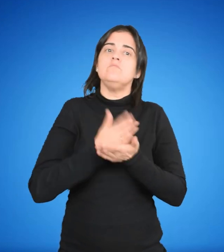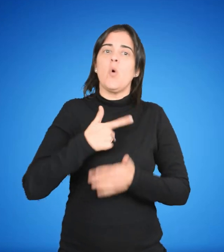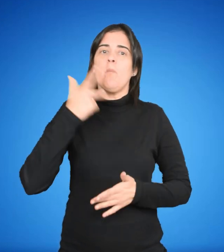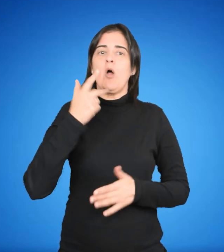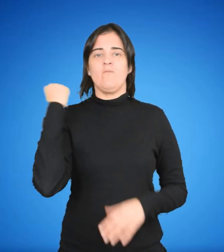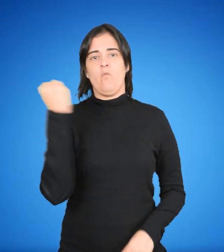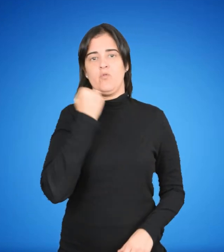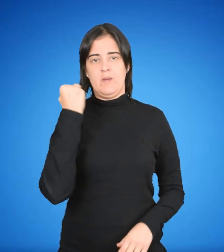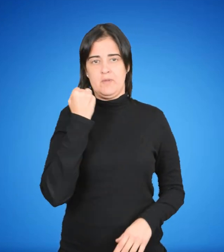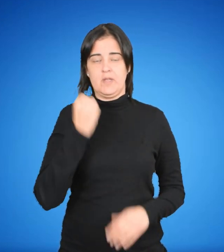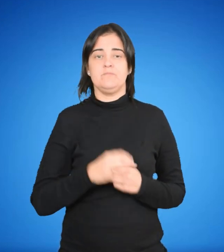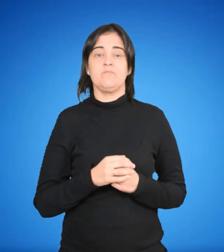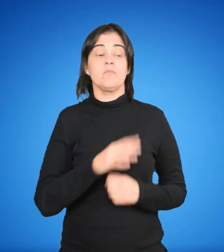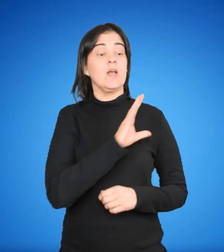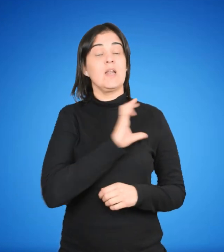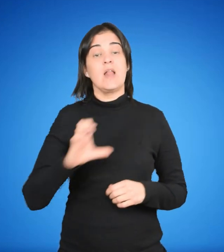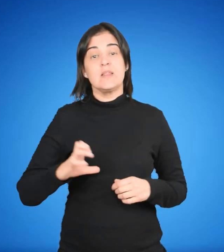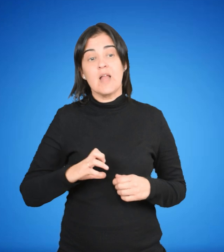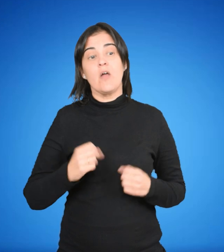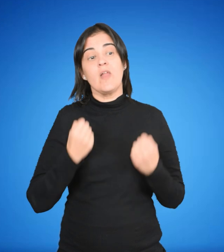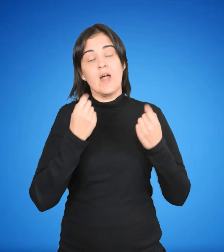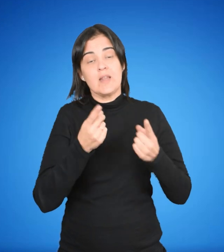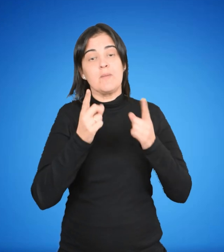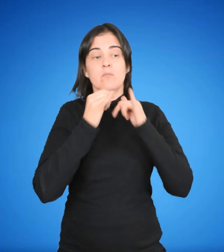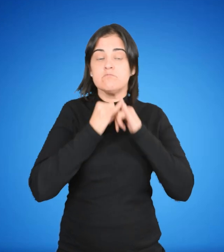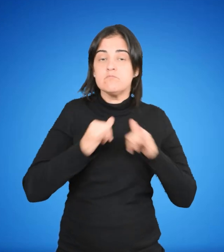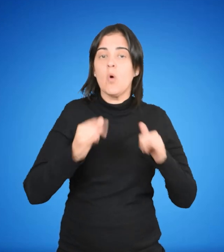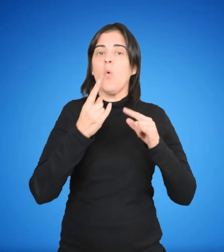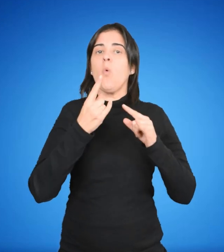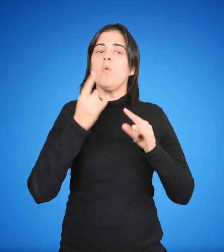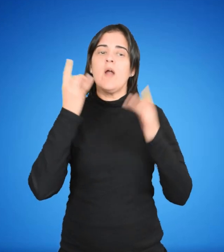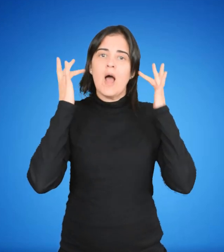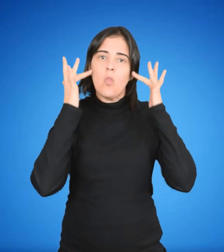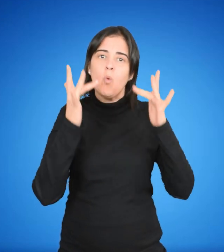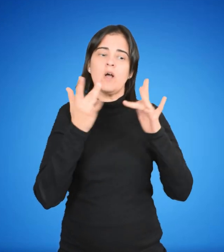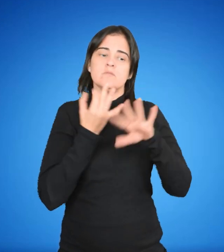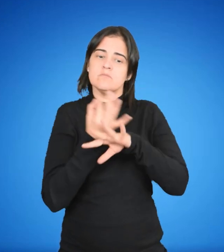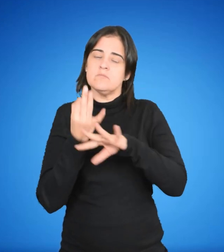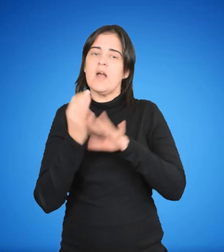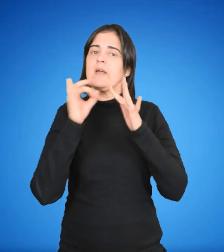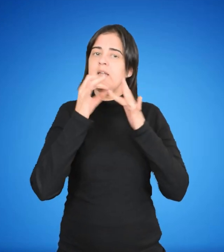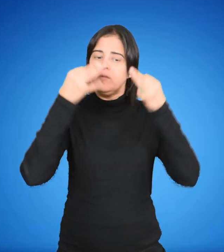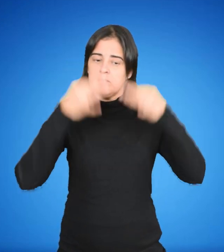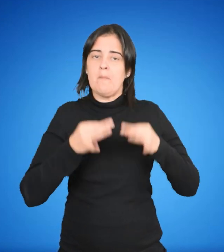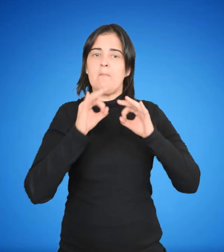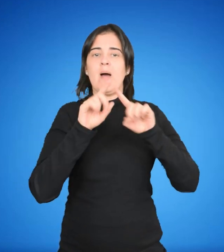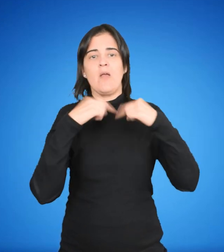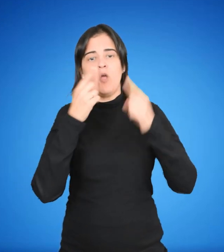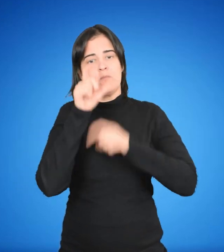fundamental. 2. El Estado garantizará y promoverá una educación de calidad para todos sus habitantes a lo